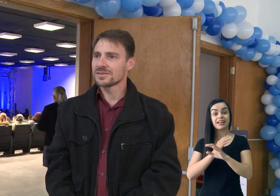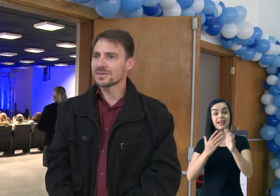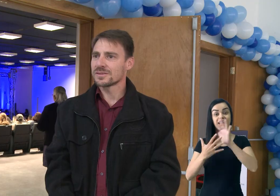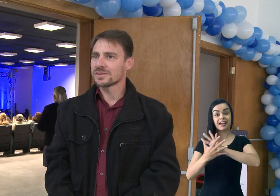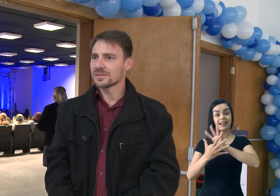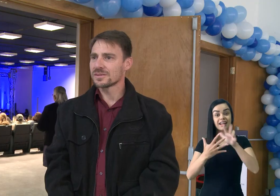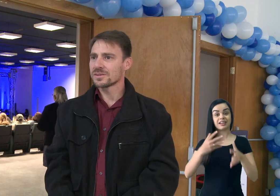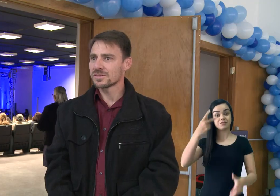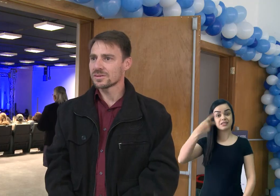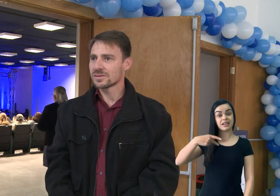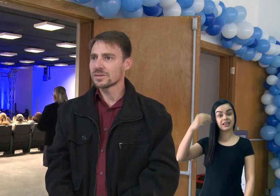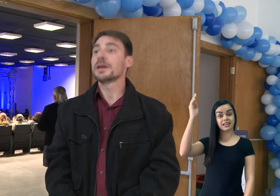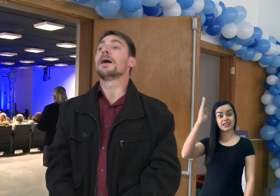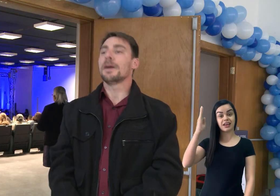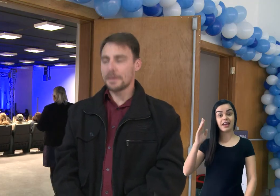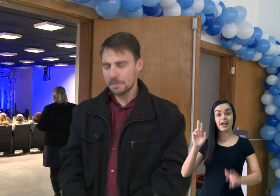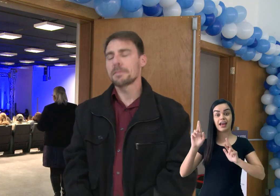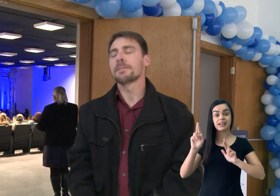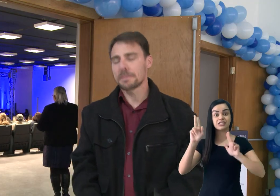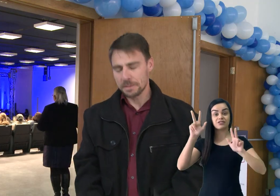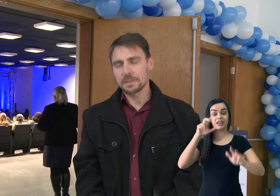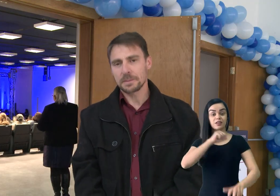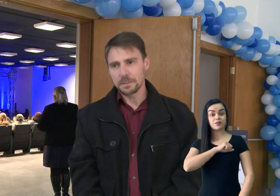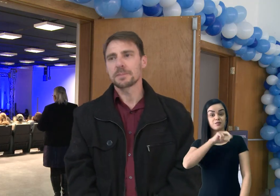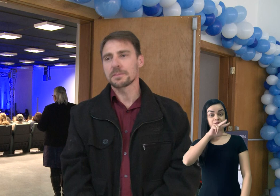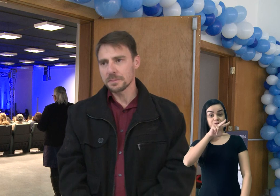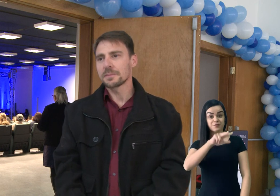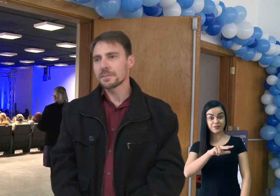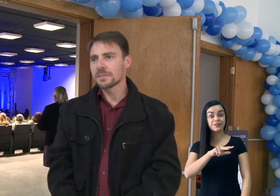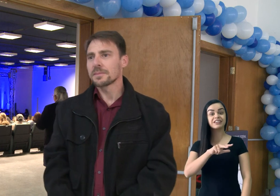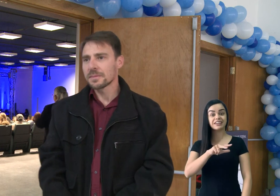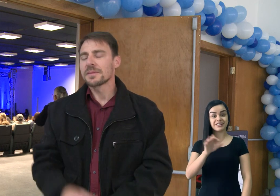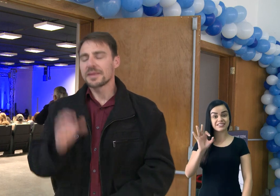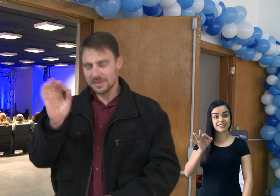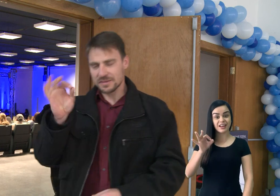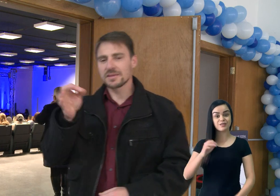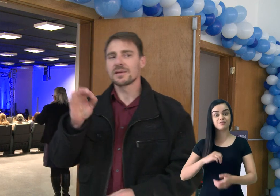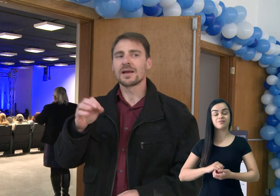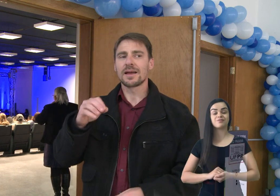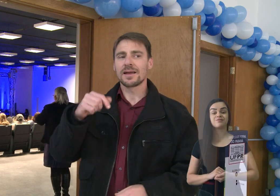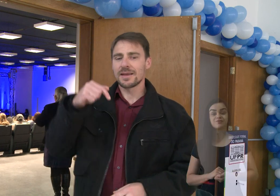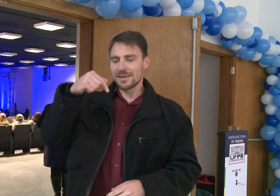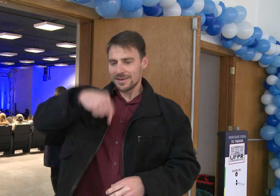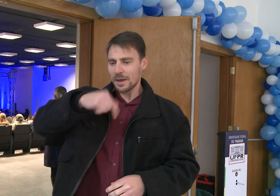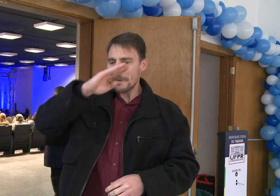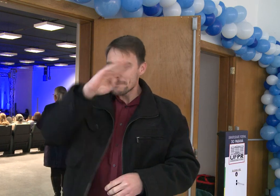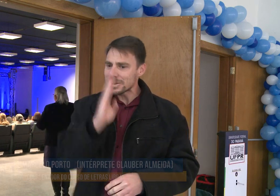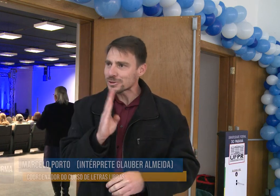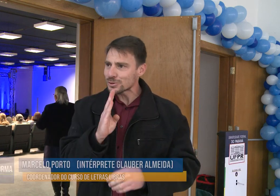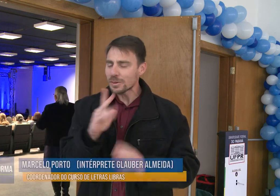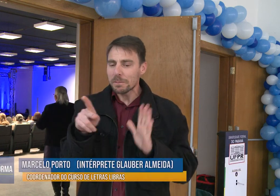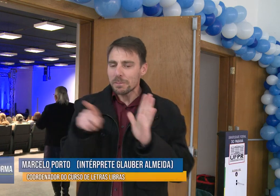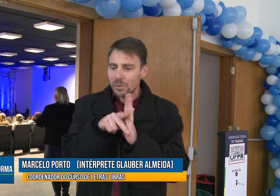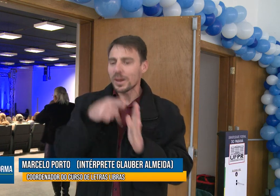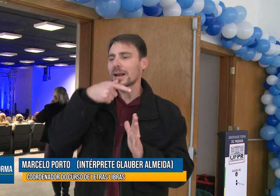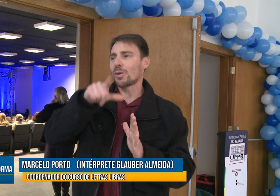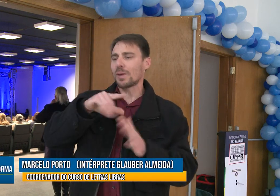Libras, no Brasil, é bem diferente da variação de Portugal, por exemplo. Aqui no Brasil, a própria língua de